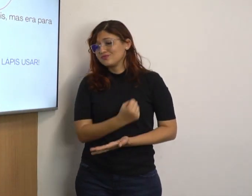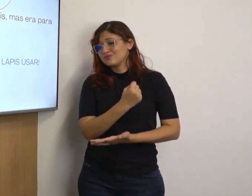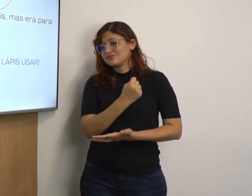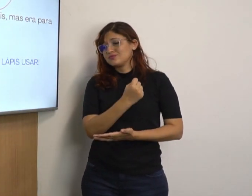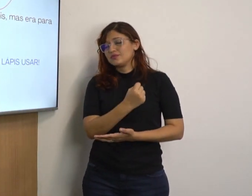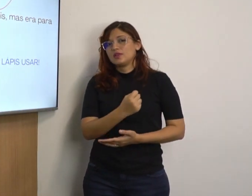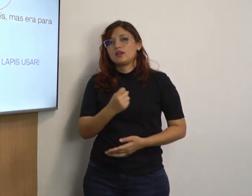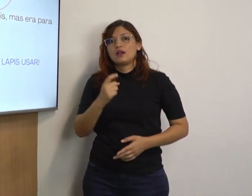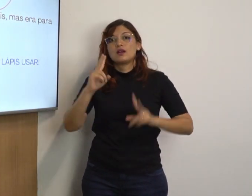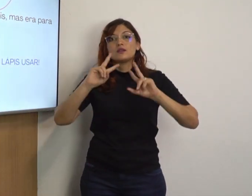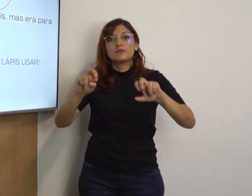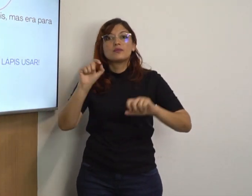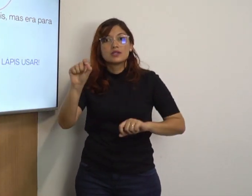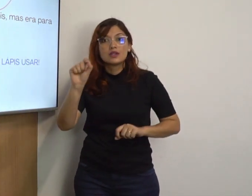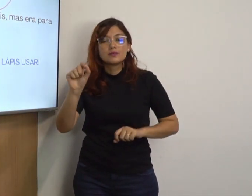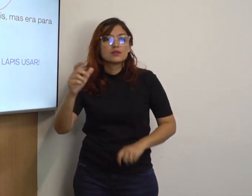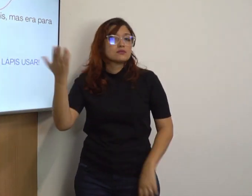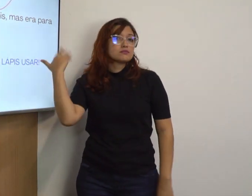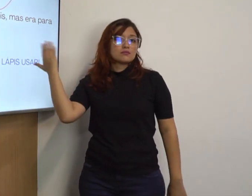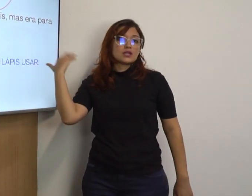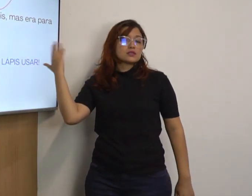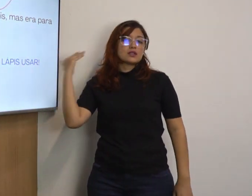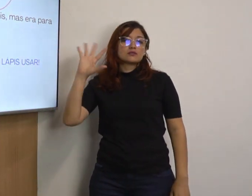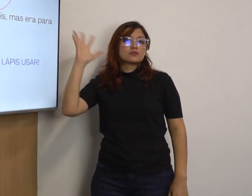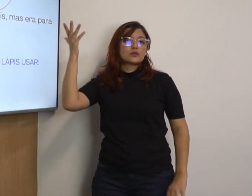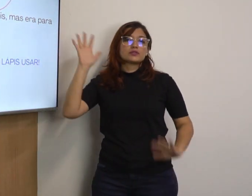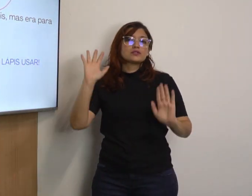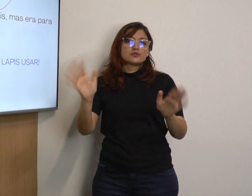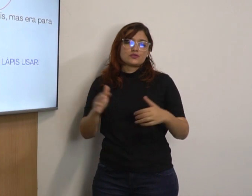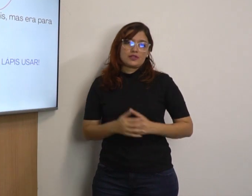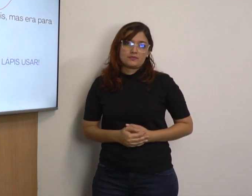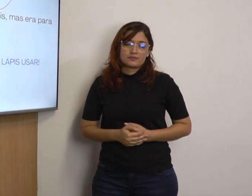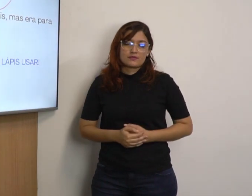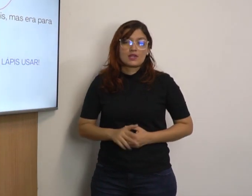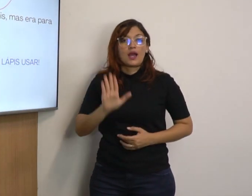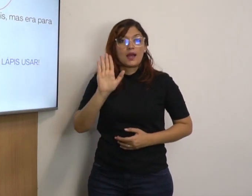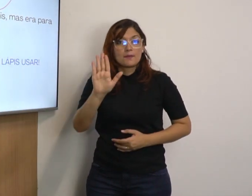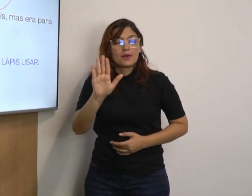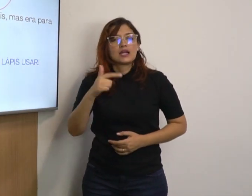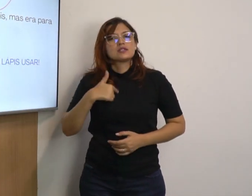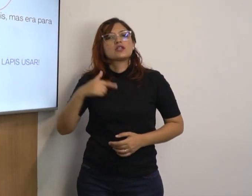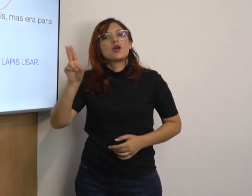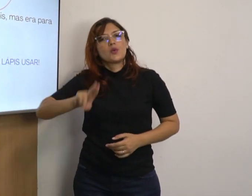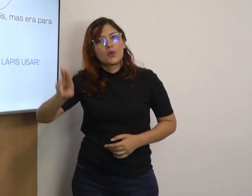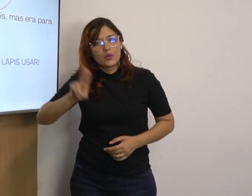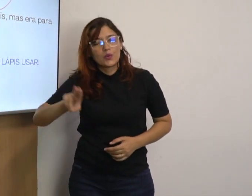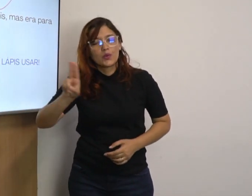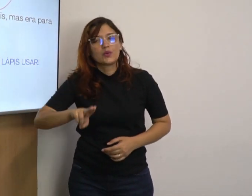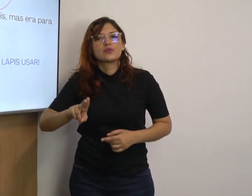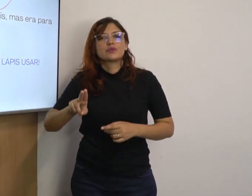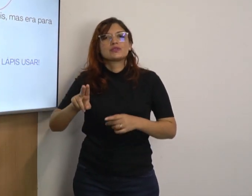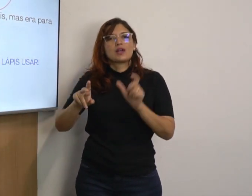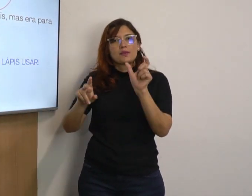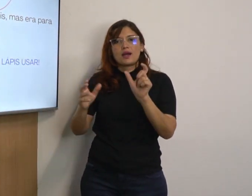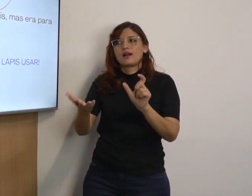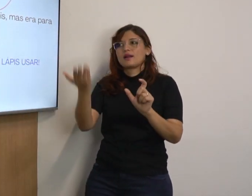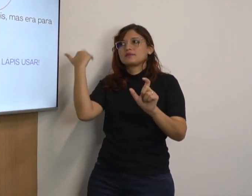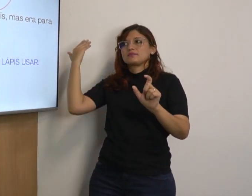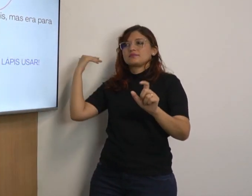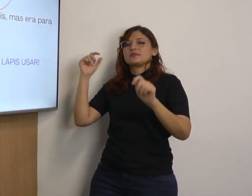Essa minha expressão de lamento. Já dá a entender que essa ação já aconteceu. Mas eu